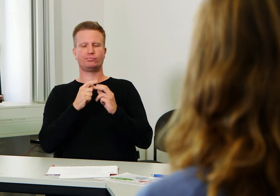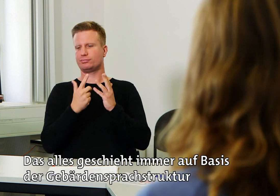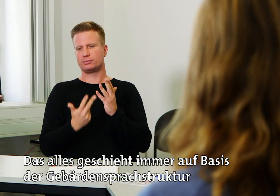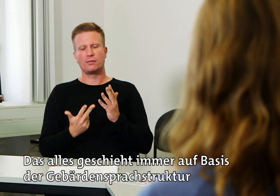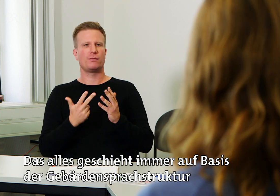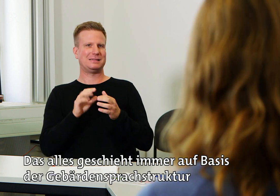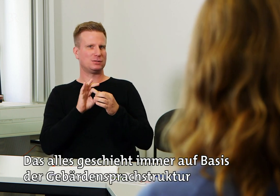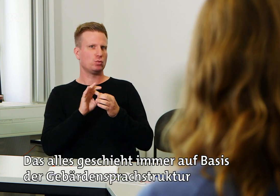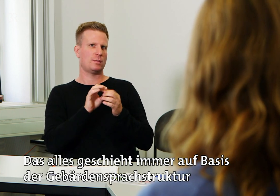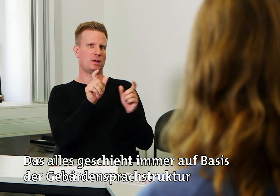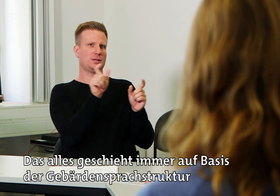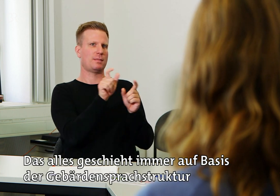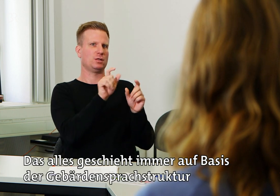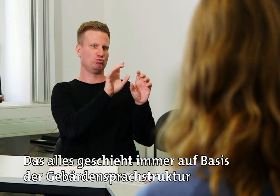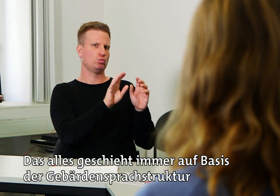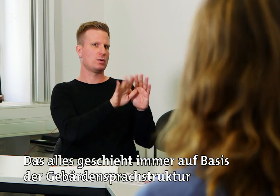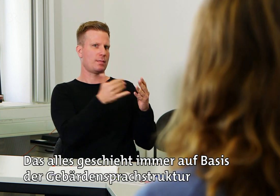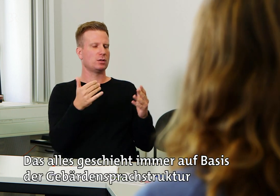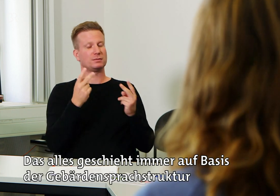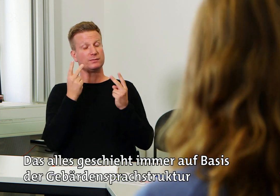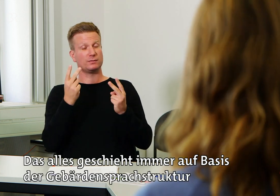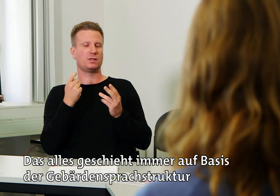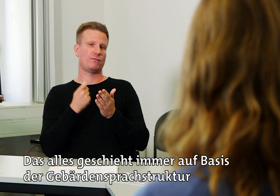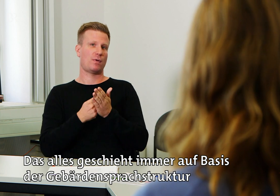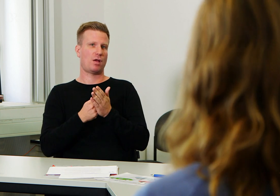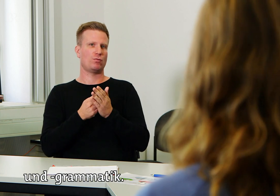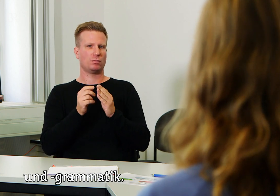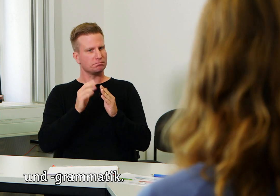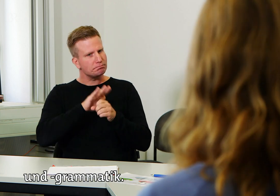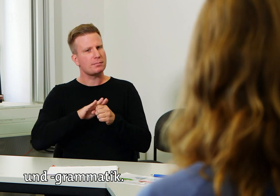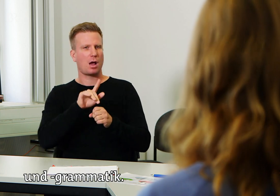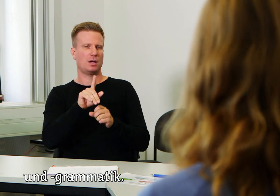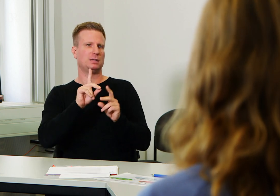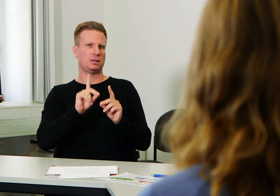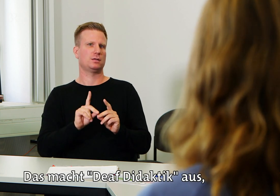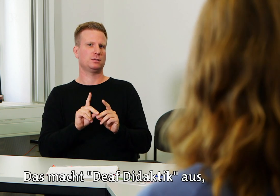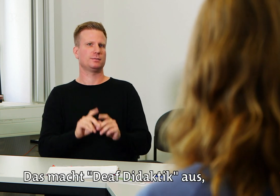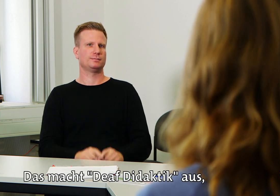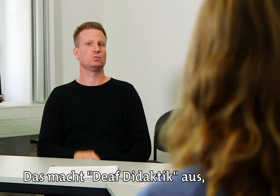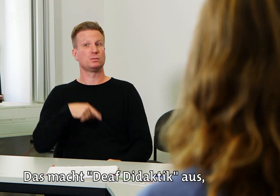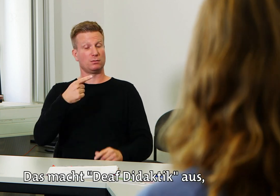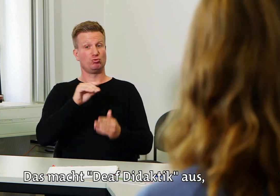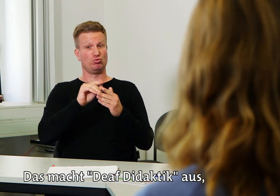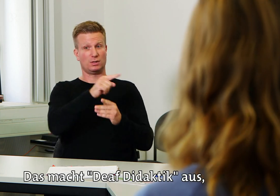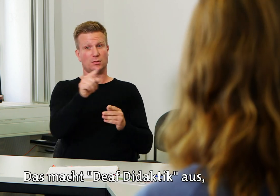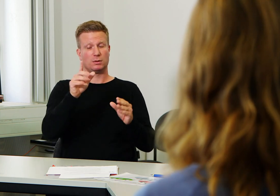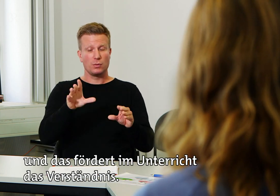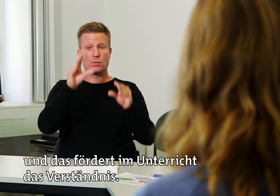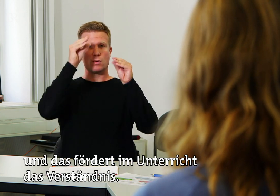Das alles geschieht immer auf Basis der Gebärdensprachstruktur und Grammatik. Das macht Devdidaktik aus und das